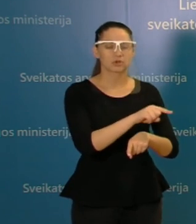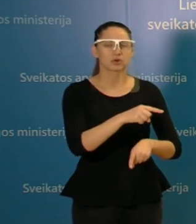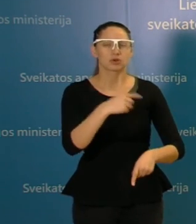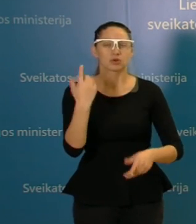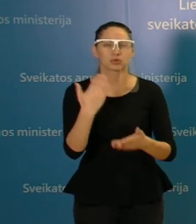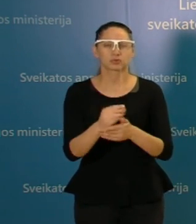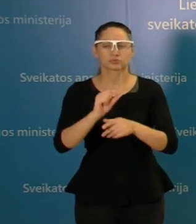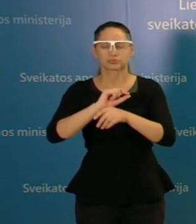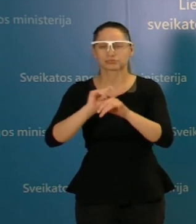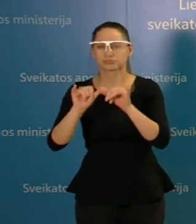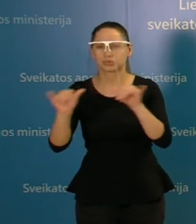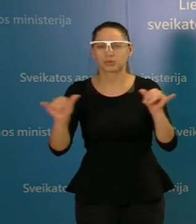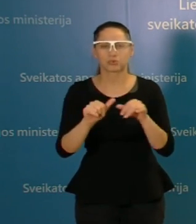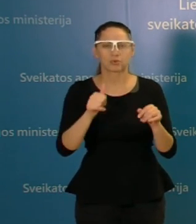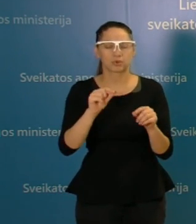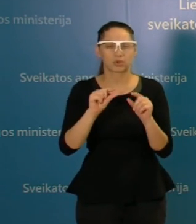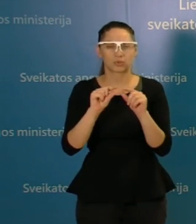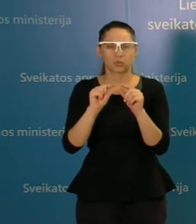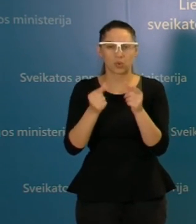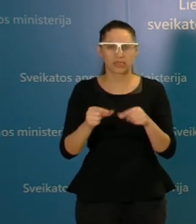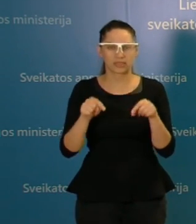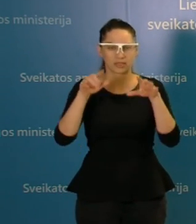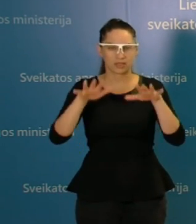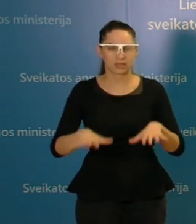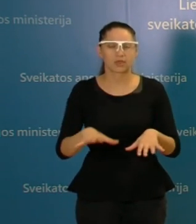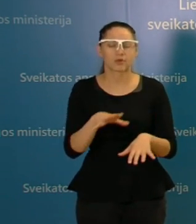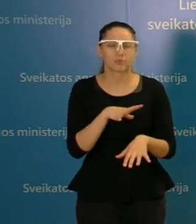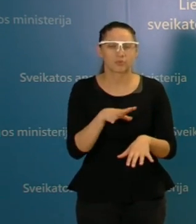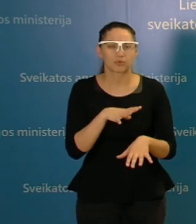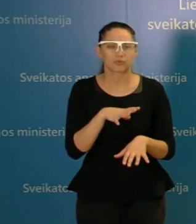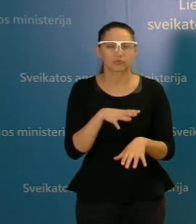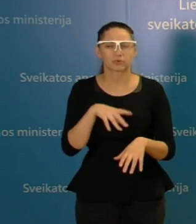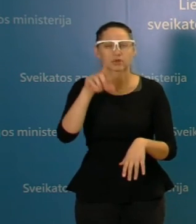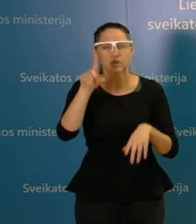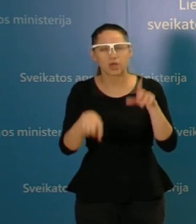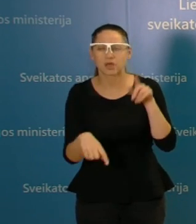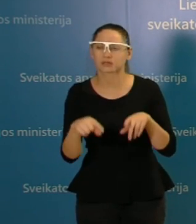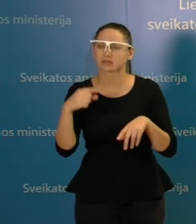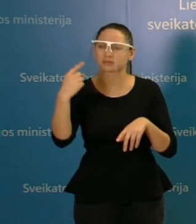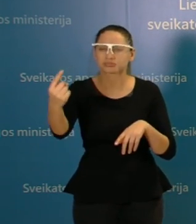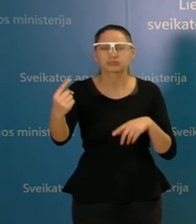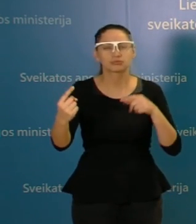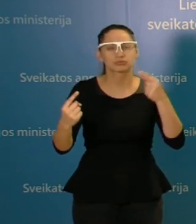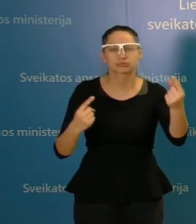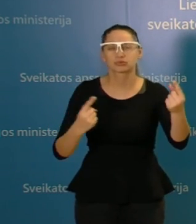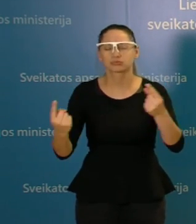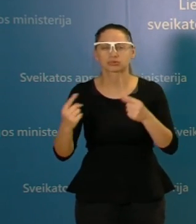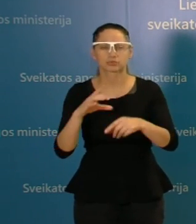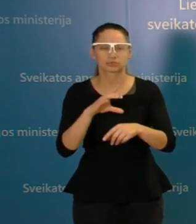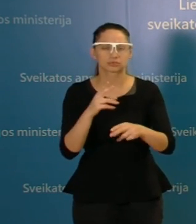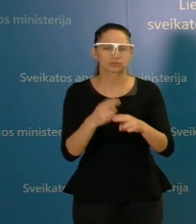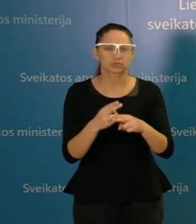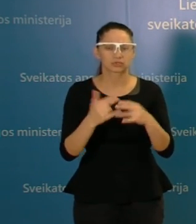Visur jau šiuo metu netgi toje autenos apskritėje, kur buvo kurį laiką registruojami tik tai vienas arba du atvejai. Jau vakar dienai